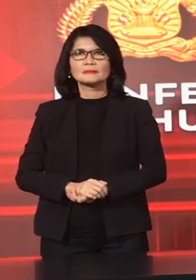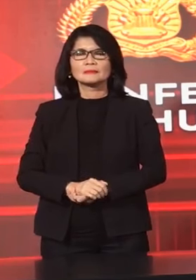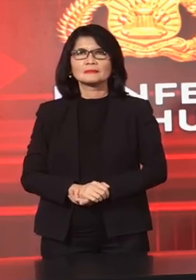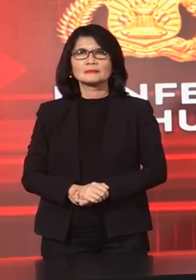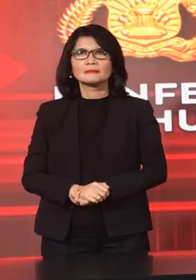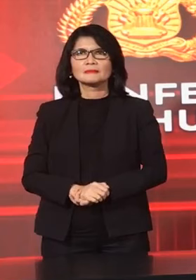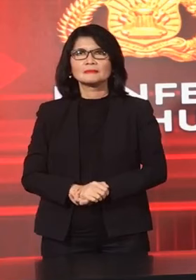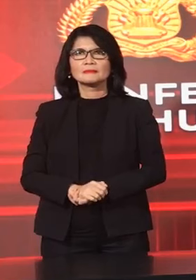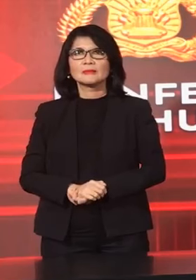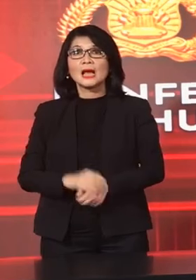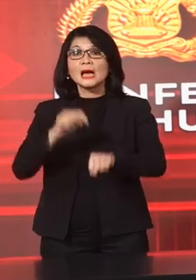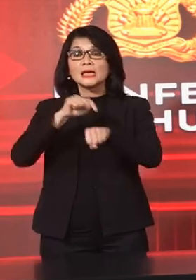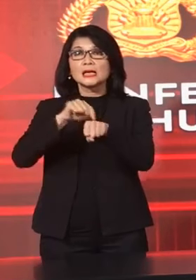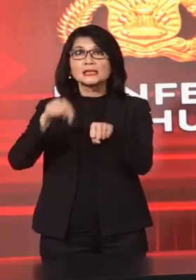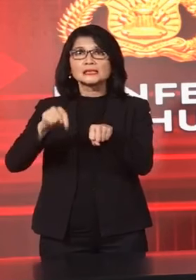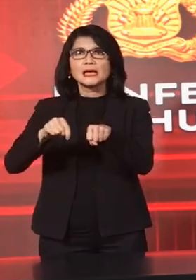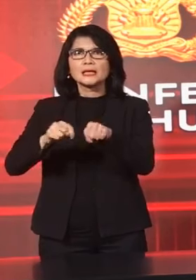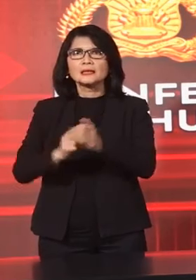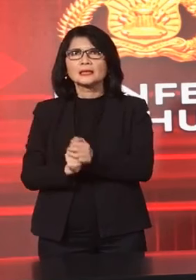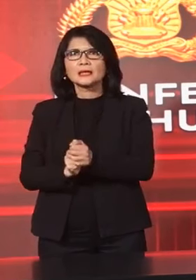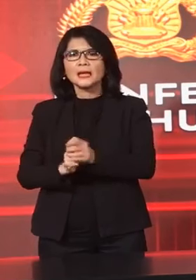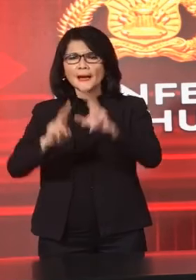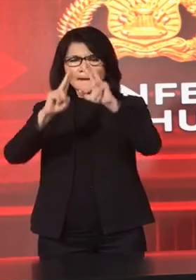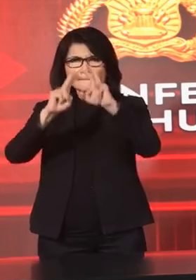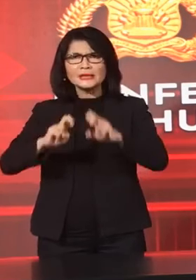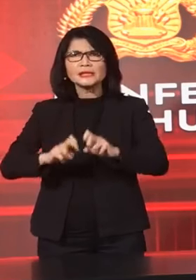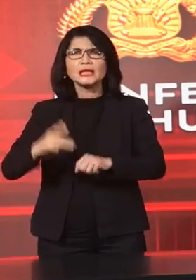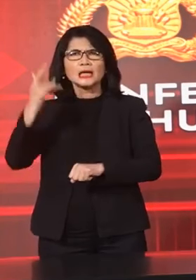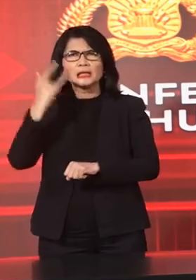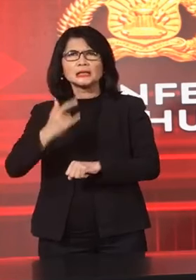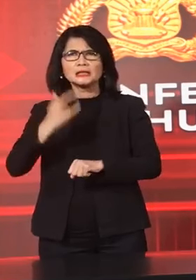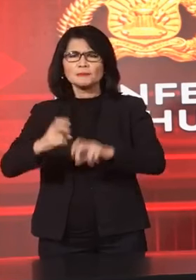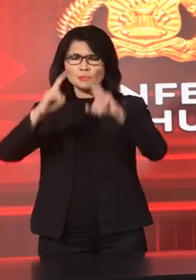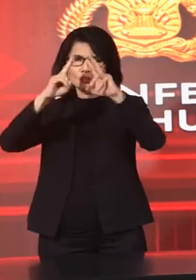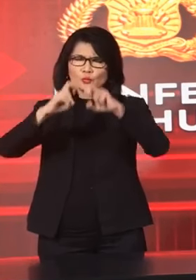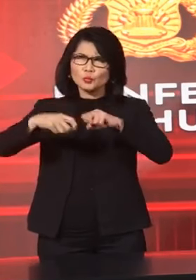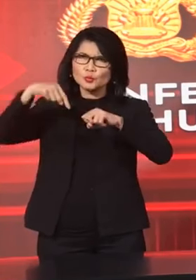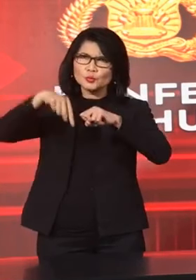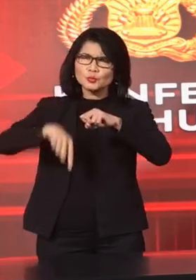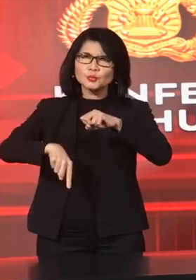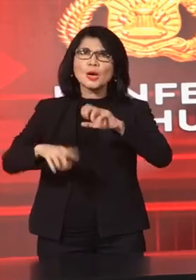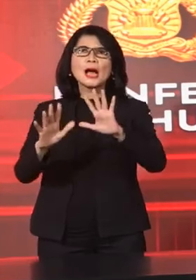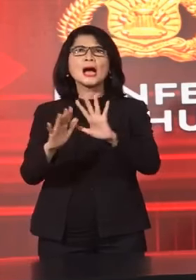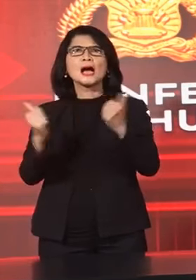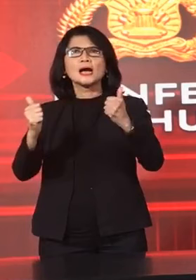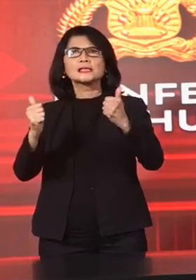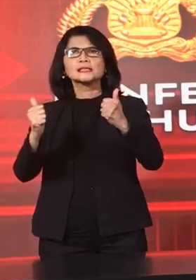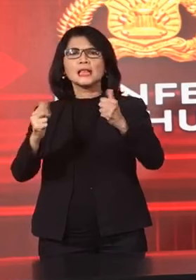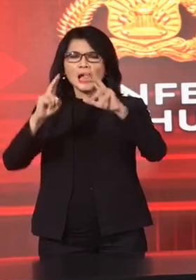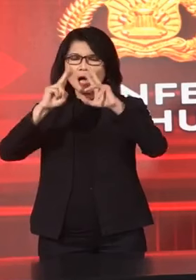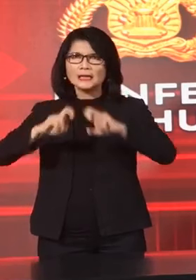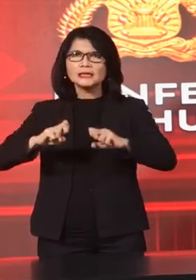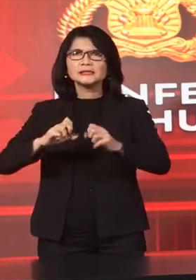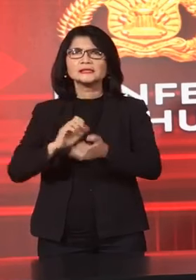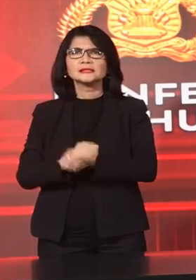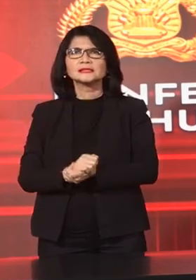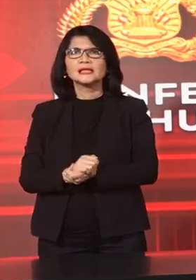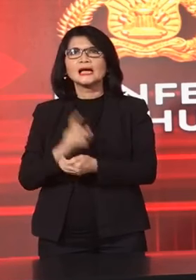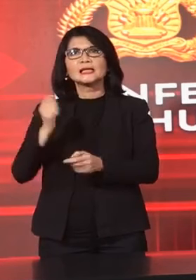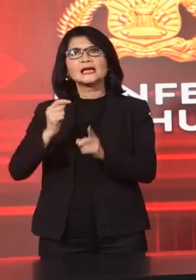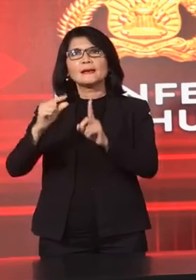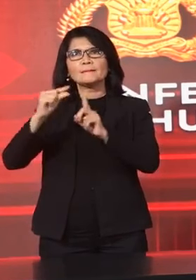Saat ini Penyidik Masih Mendalami Hasil Analisis Dari